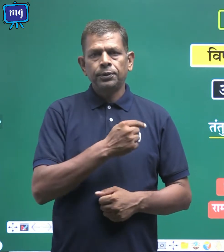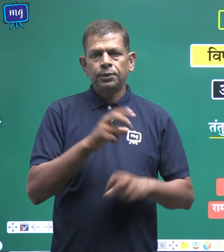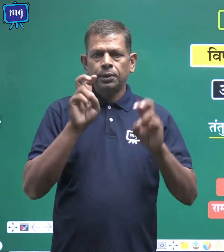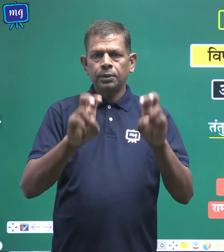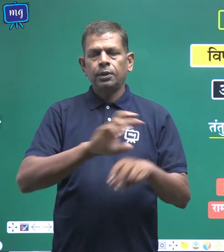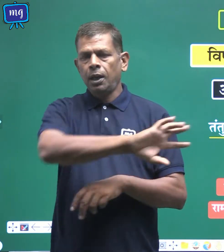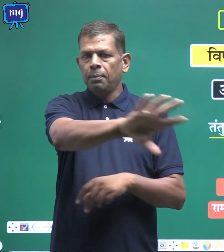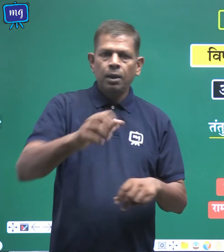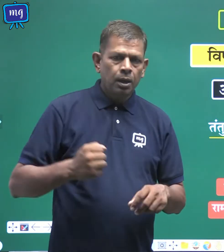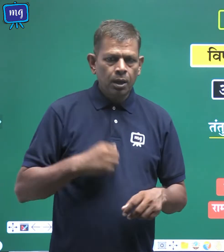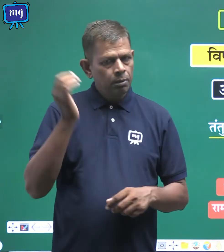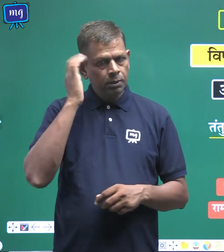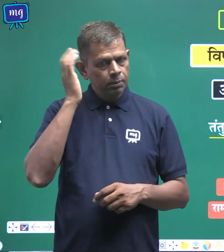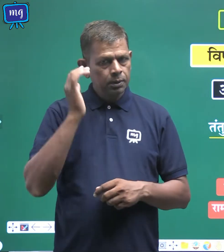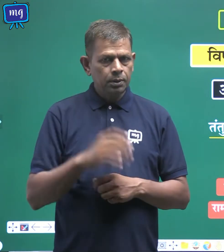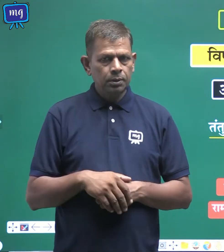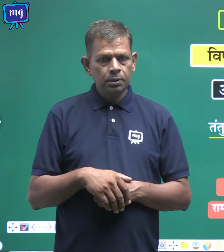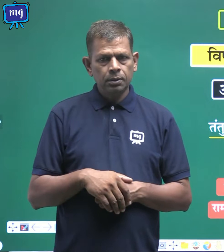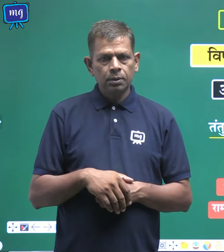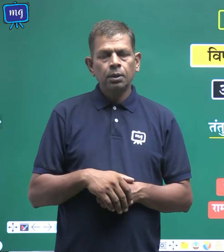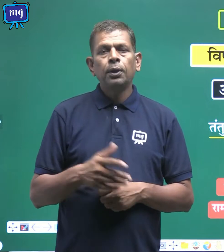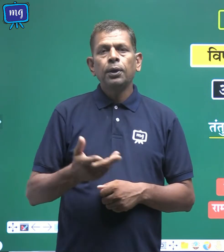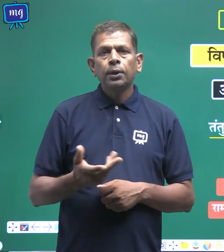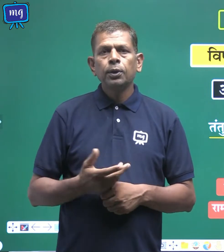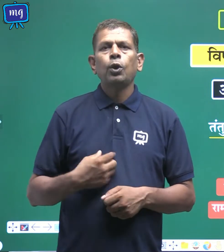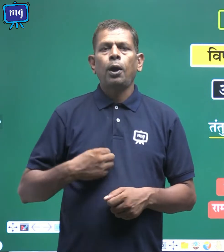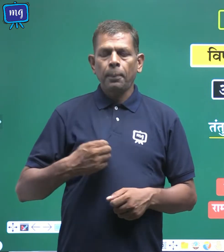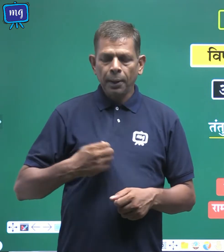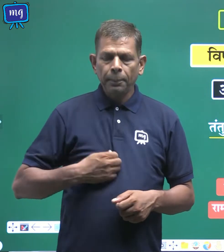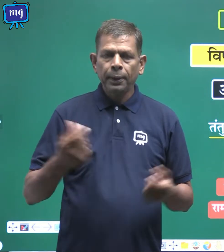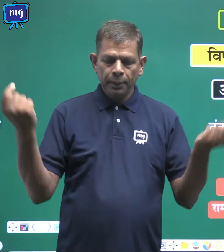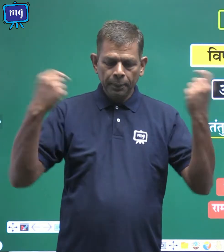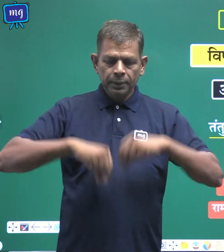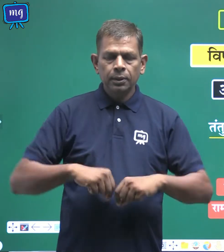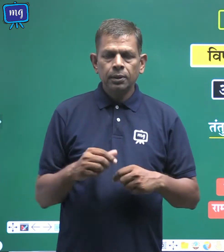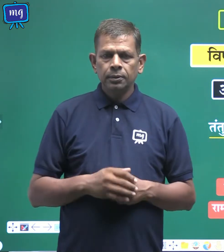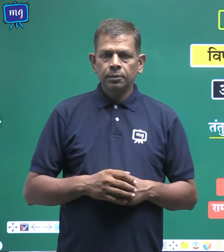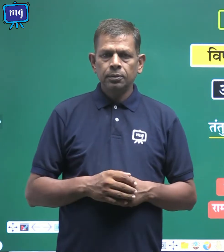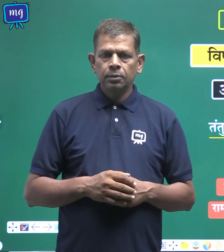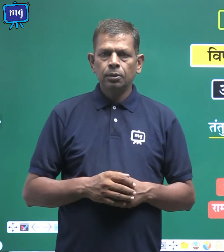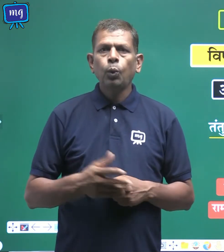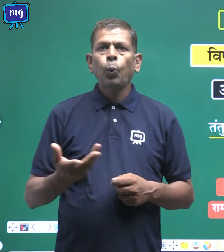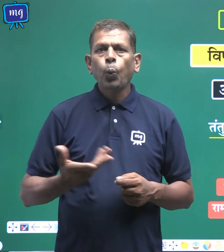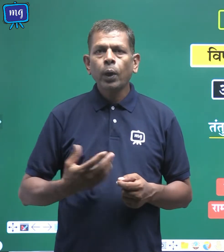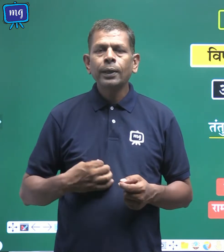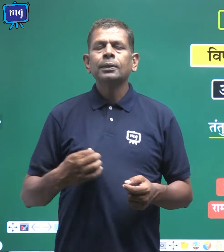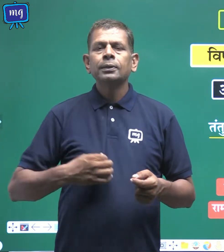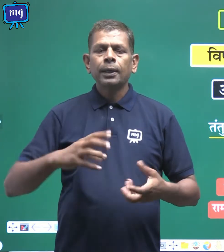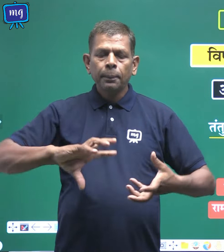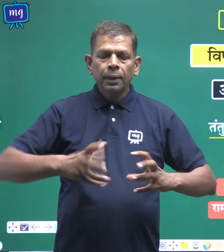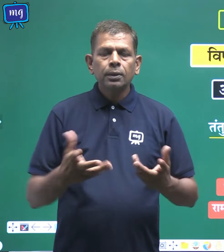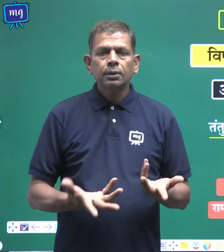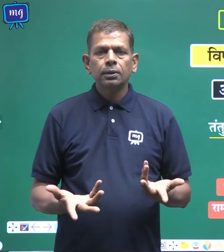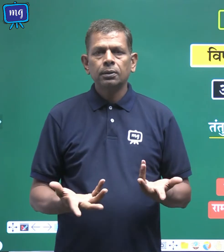हम समझेंगे कि जो हम कपड़े पहनते हैं वो कैसे बनाई जाते